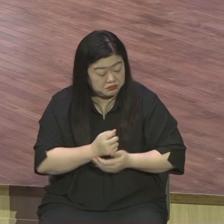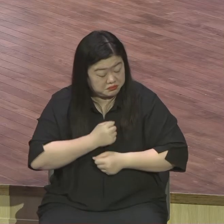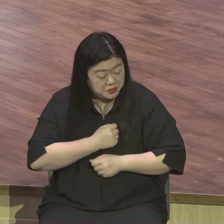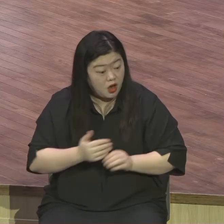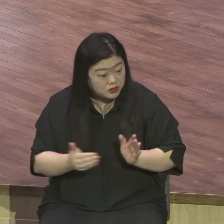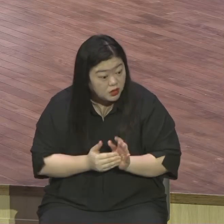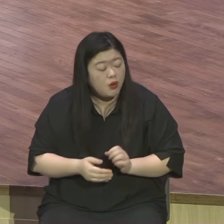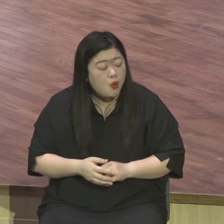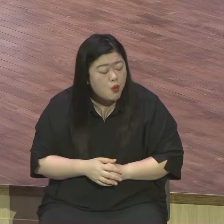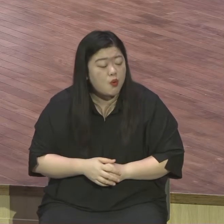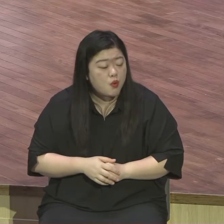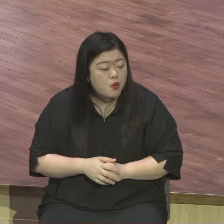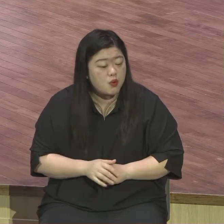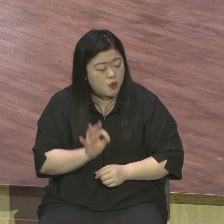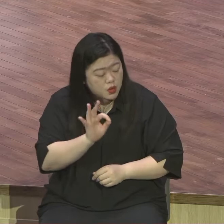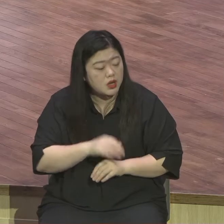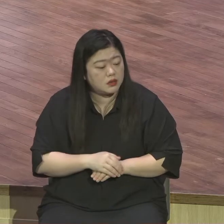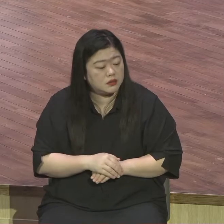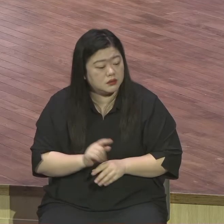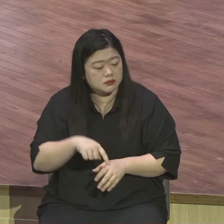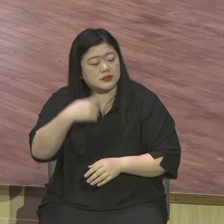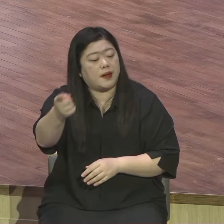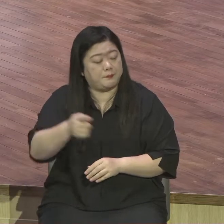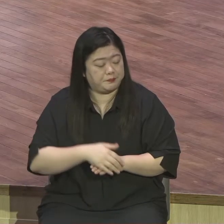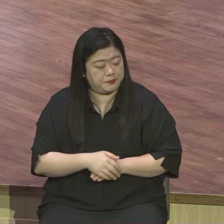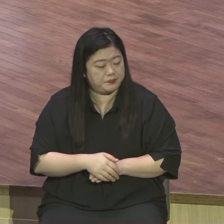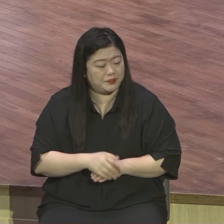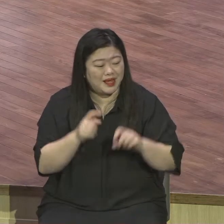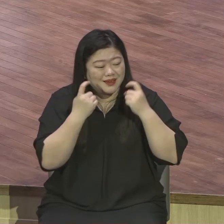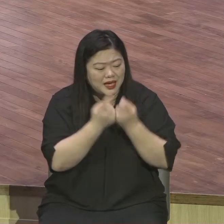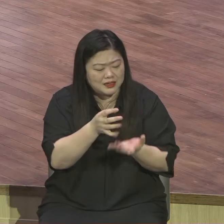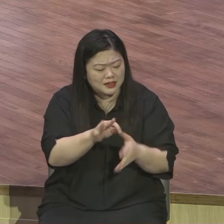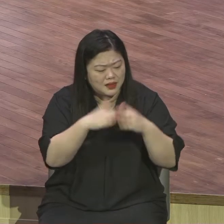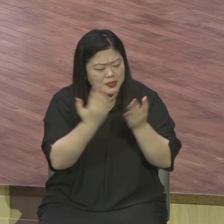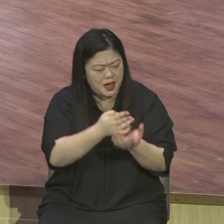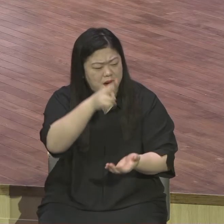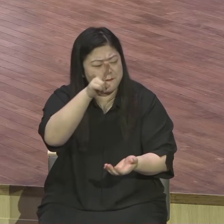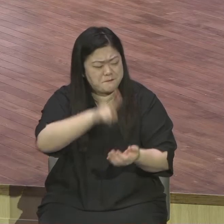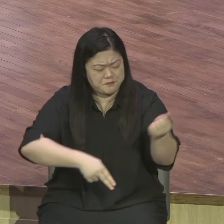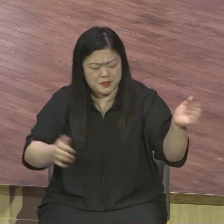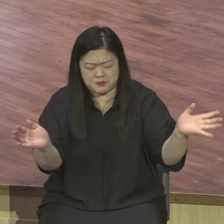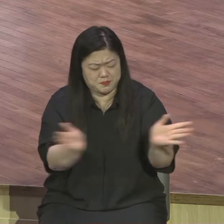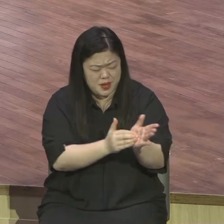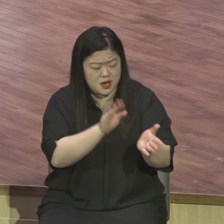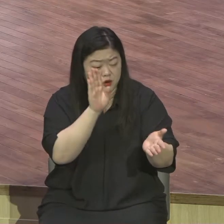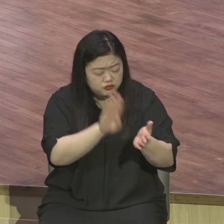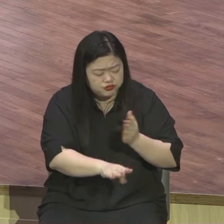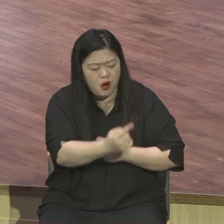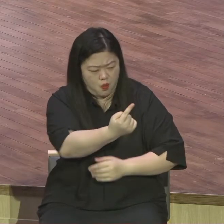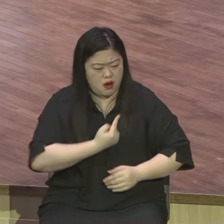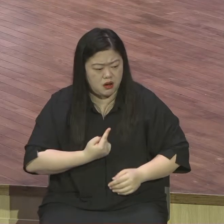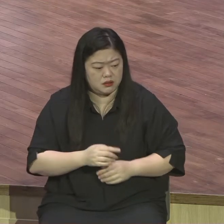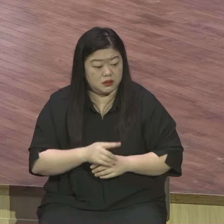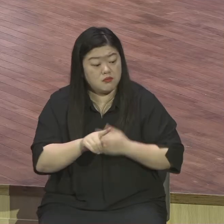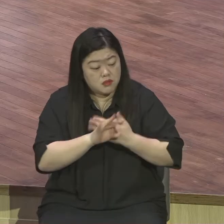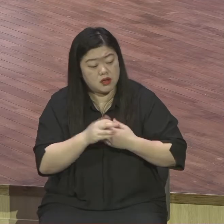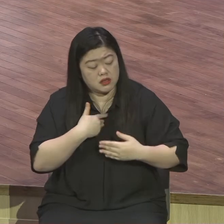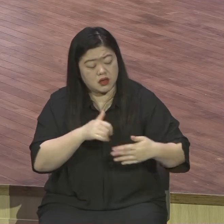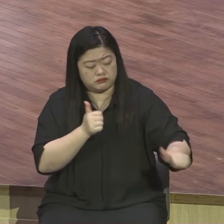사랑하는 물질로 인해서 영원한 생명을 포기해버린 거예요.